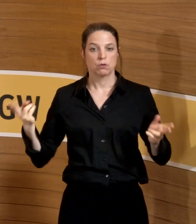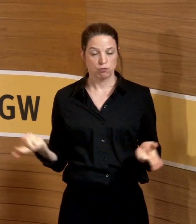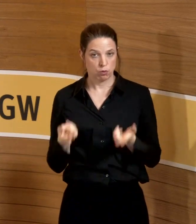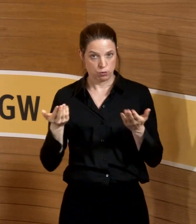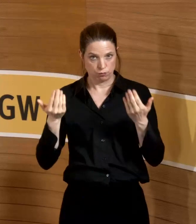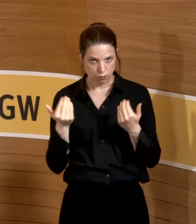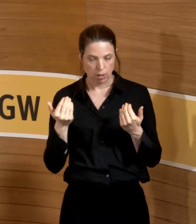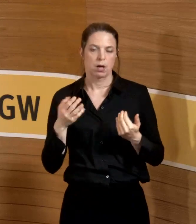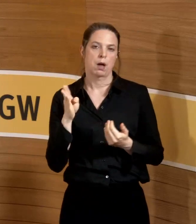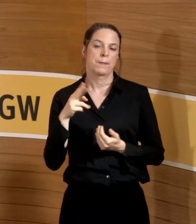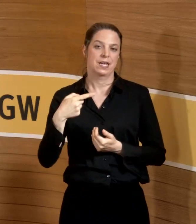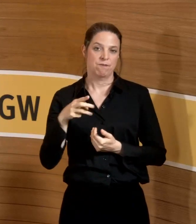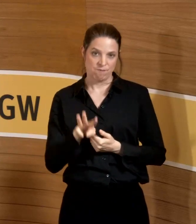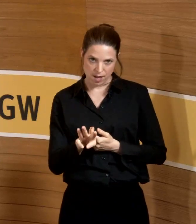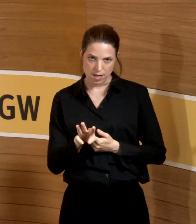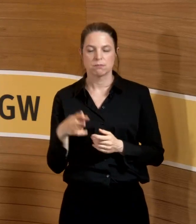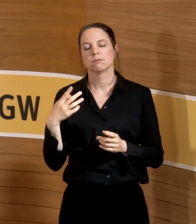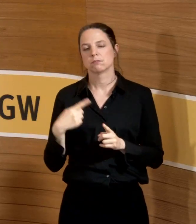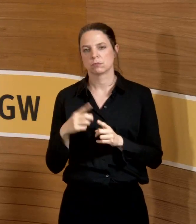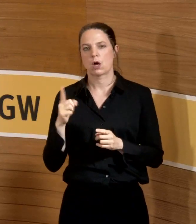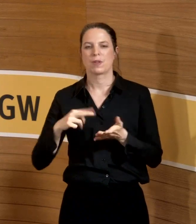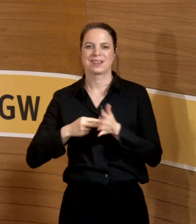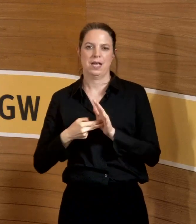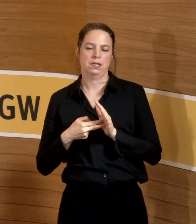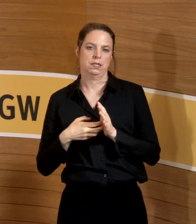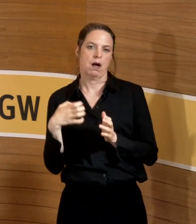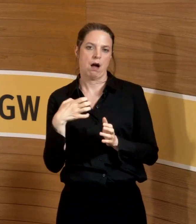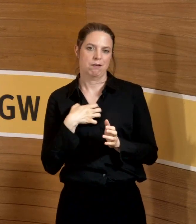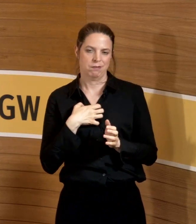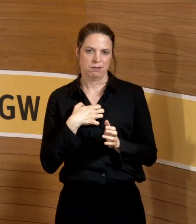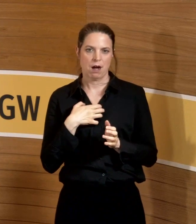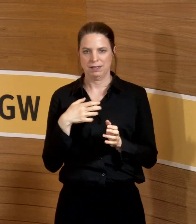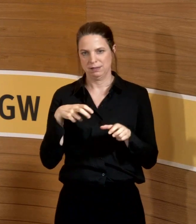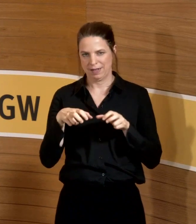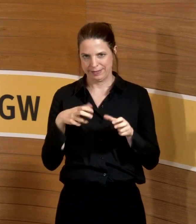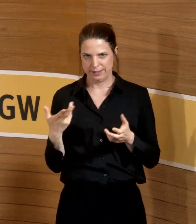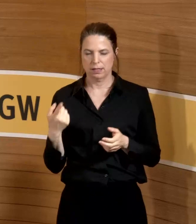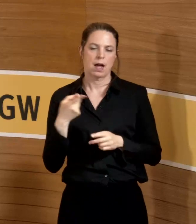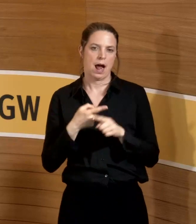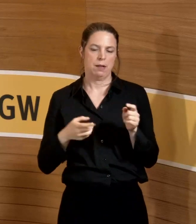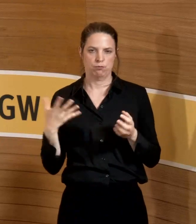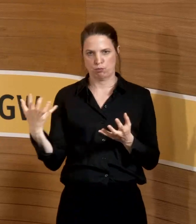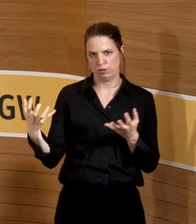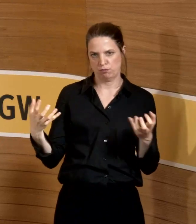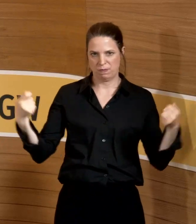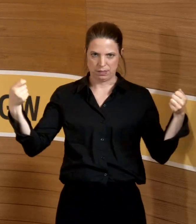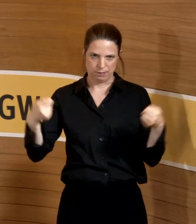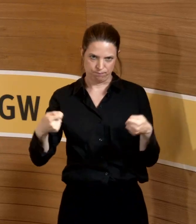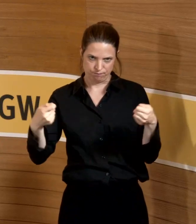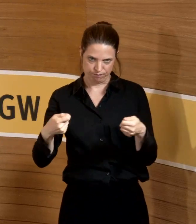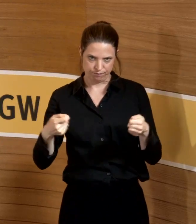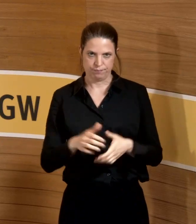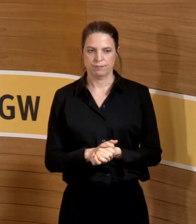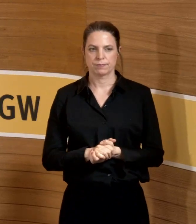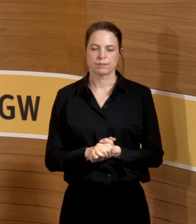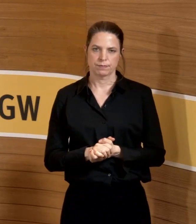von der BGW als auch von der Technikerkrankenkasse, je zur Hälfte. Und Sie können über die